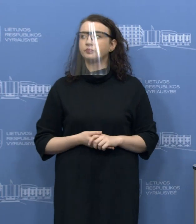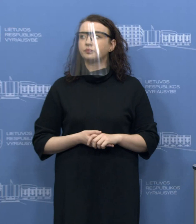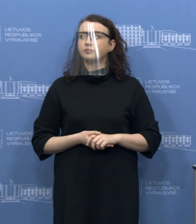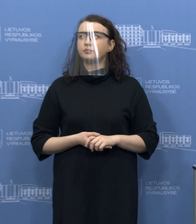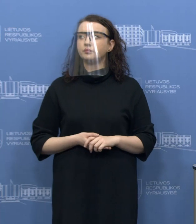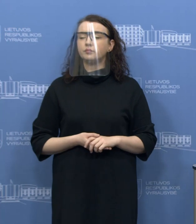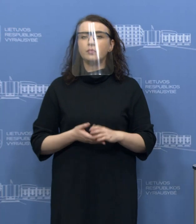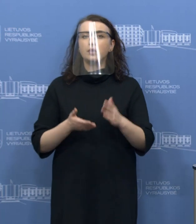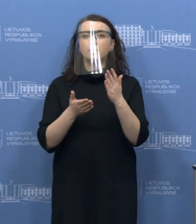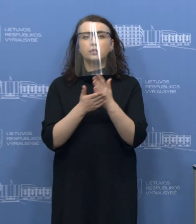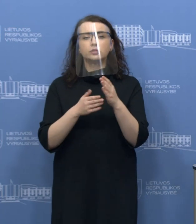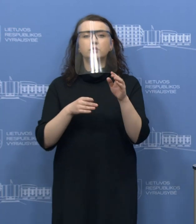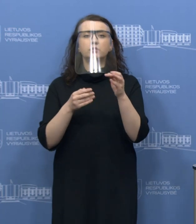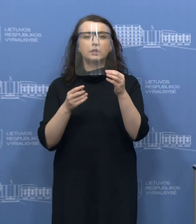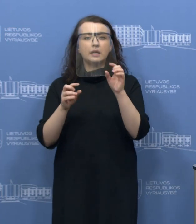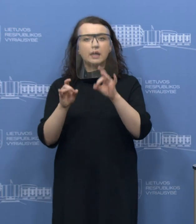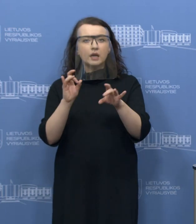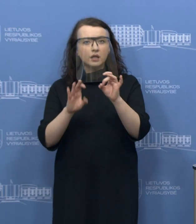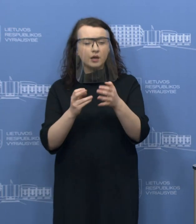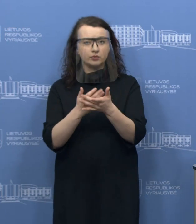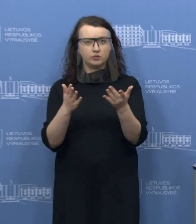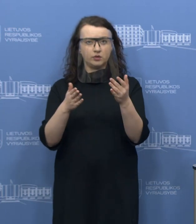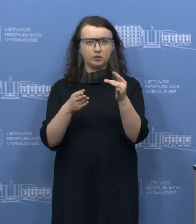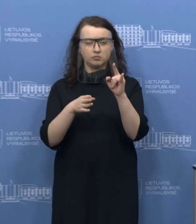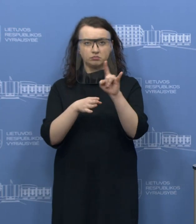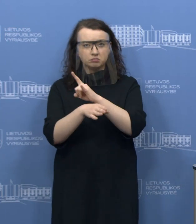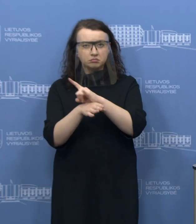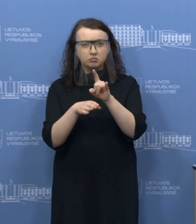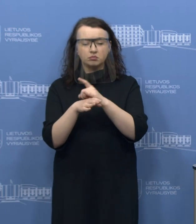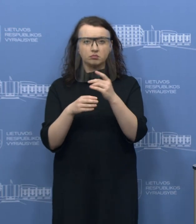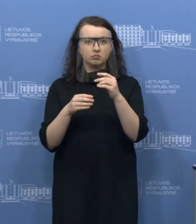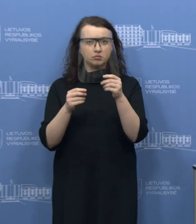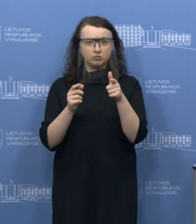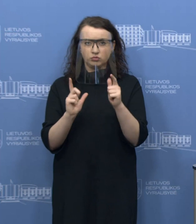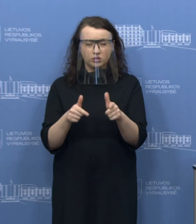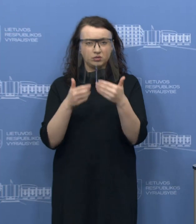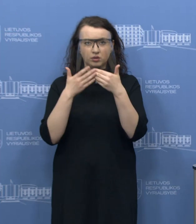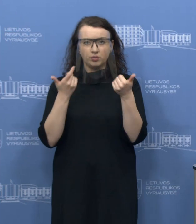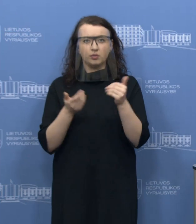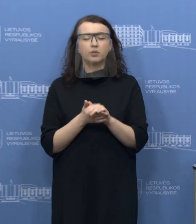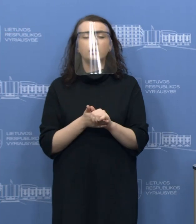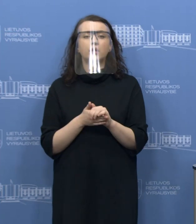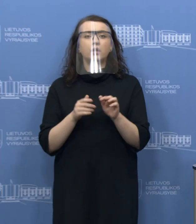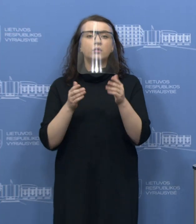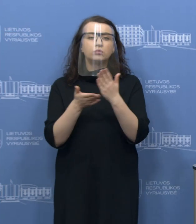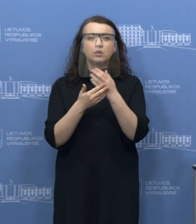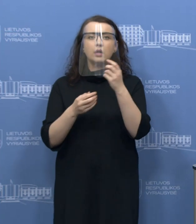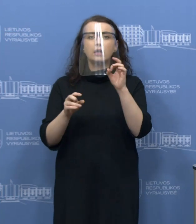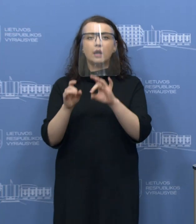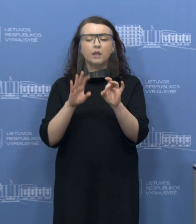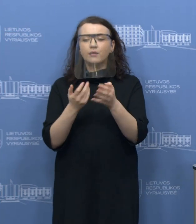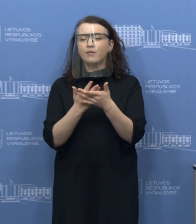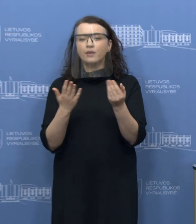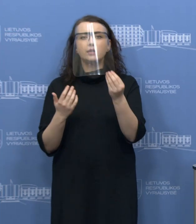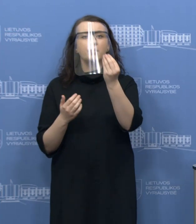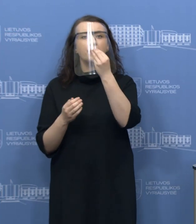klaidinančios reklamos nemažai mūsų puslapiuose. Tai kaip jau minėta, reklamuojame įvairus